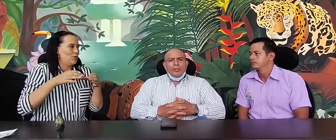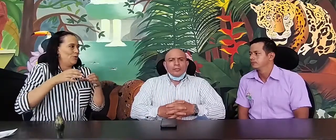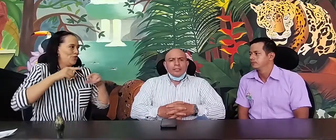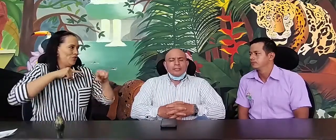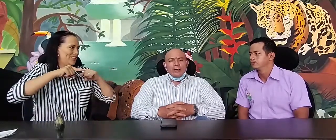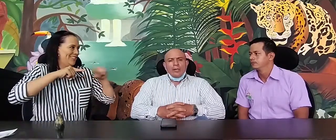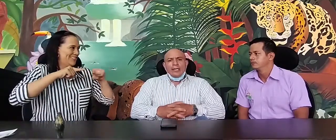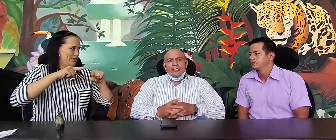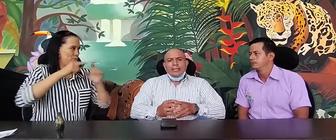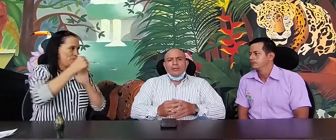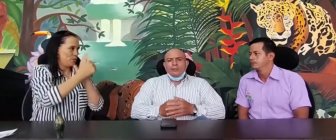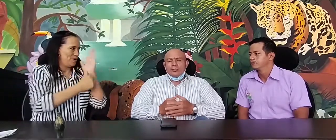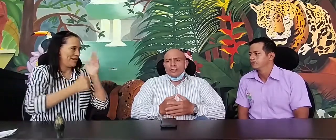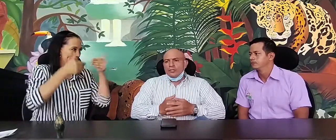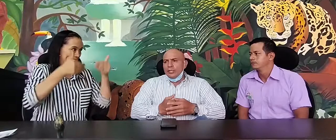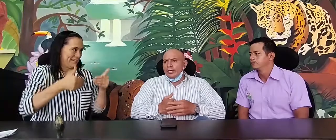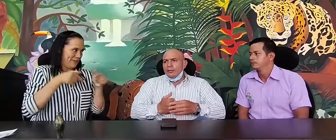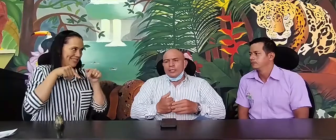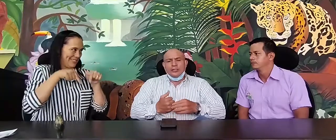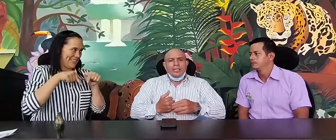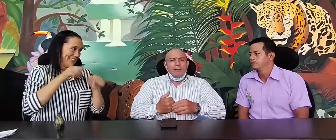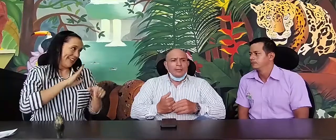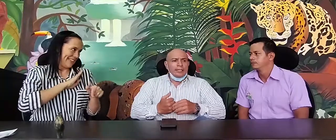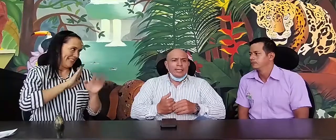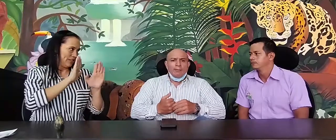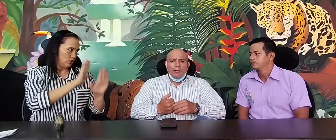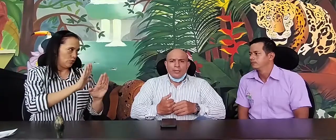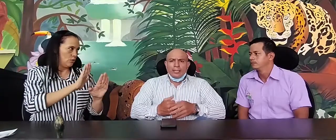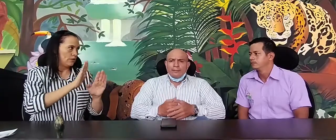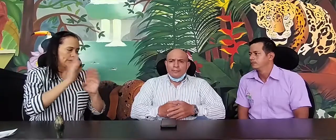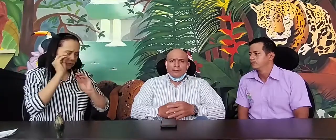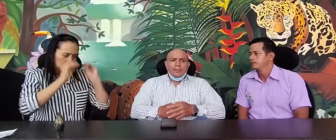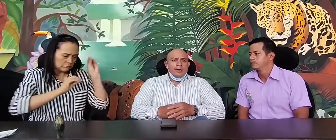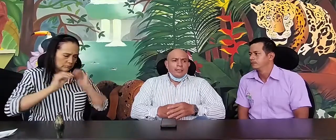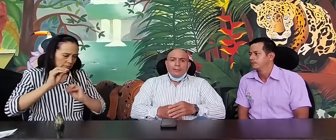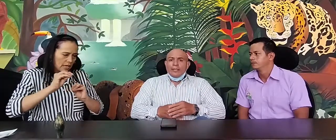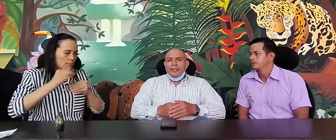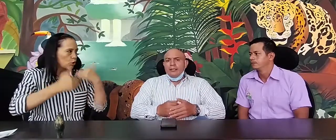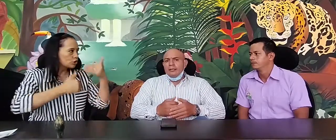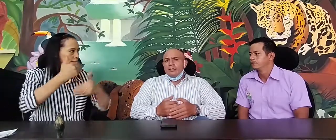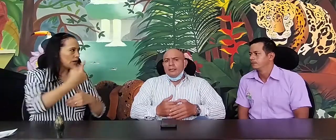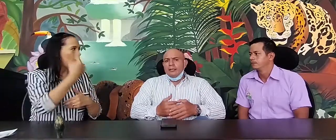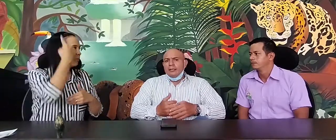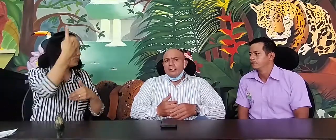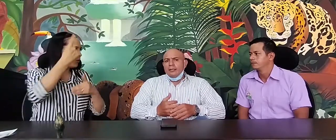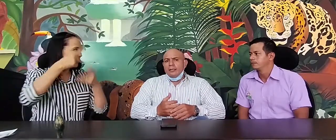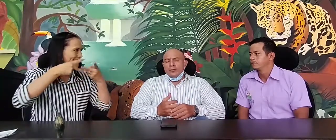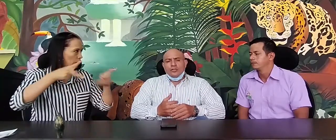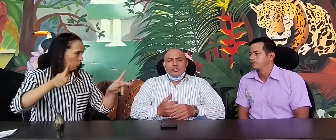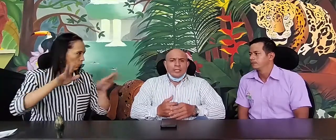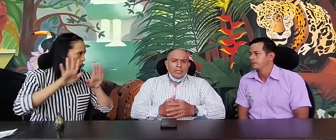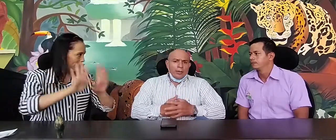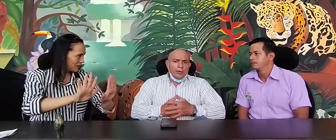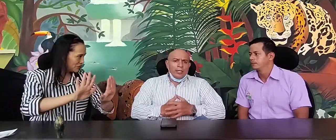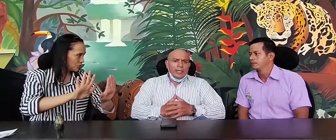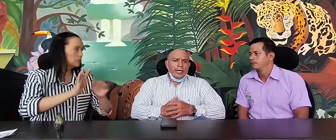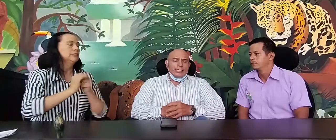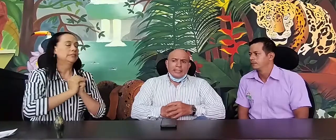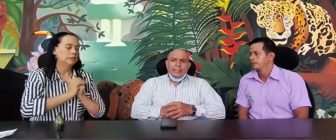estado adelantando el proceso de elaboración de la política pública, también hemos considerado que allí